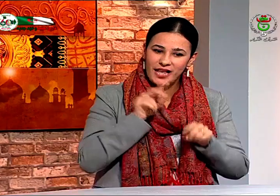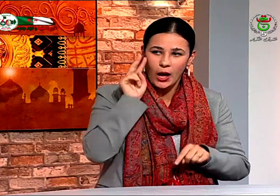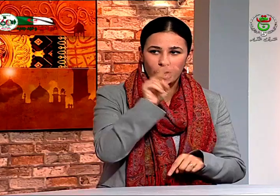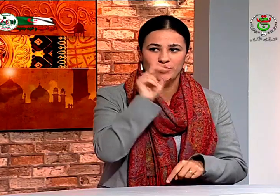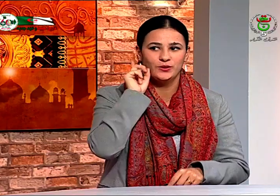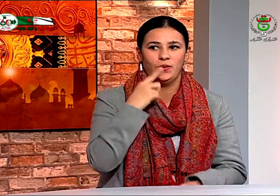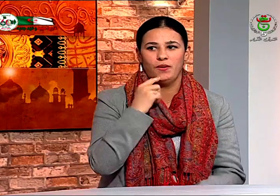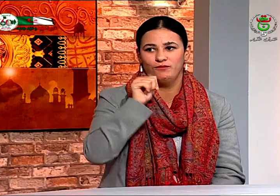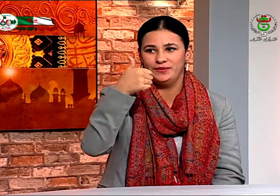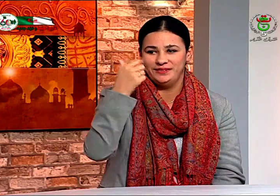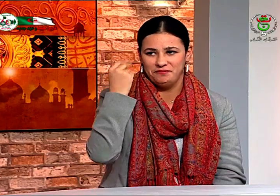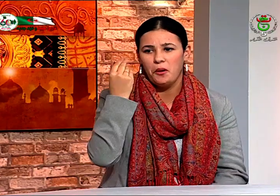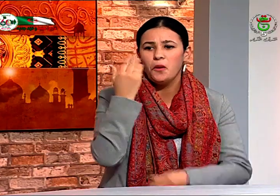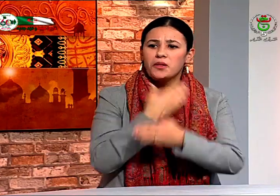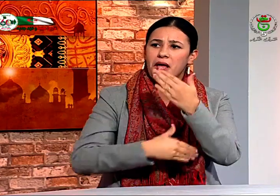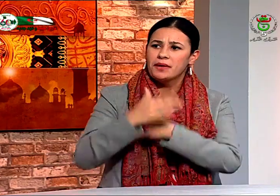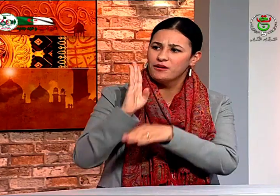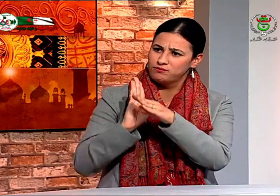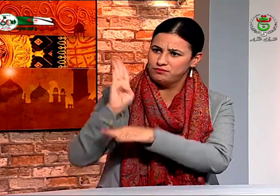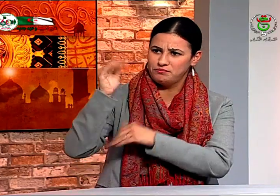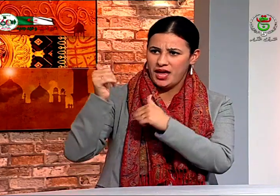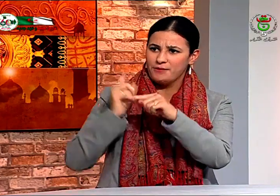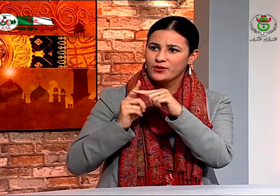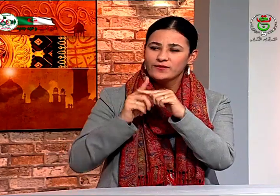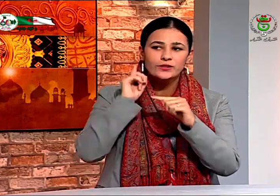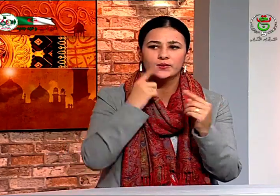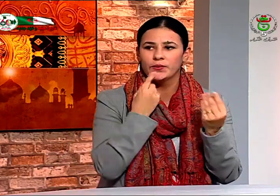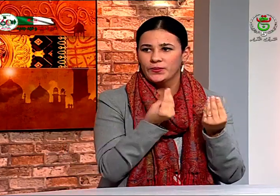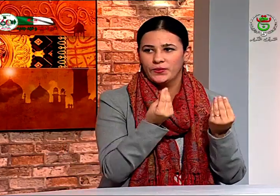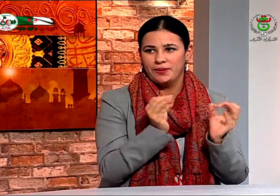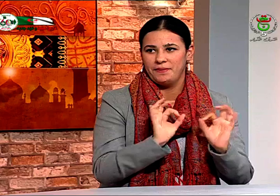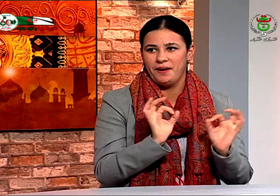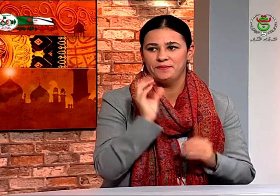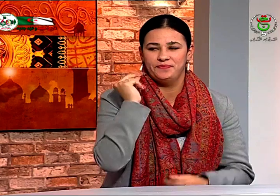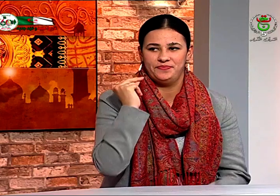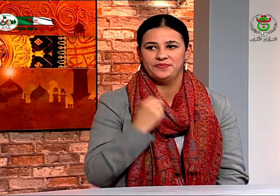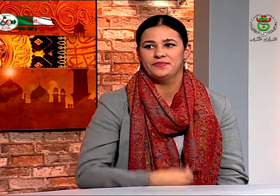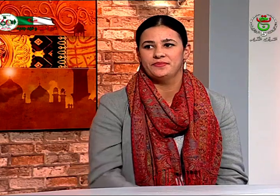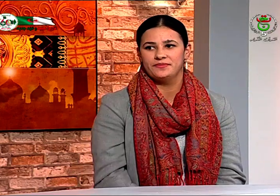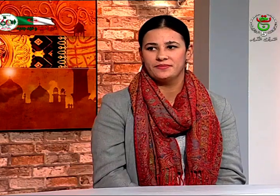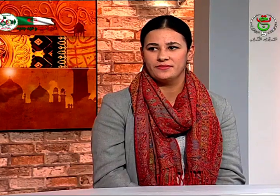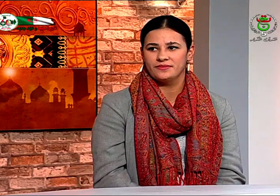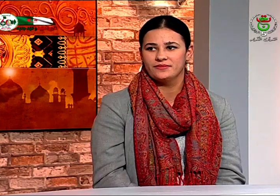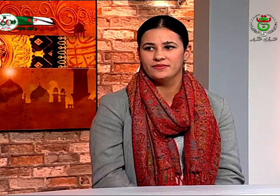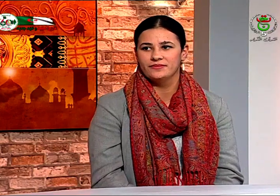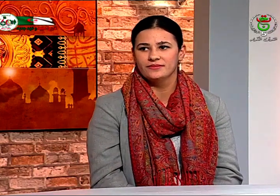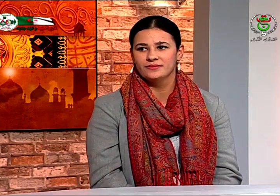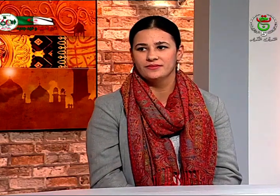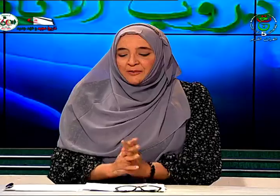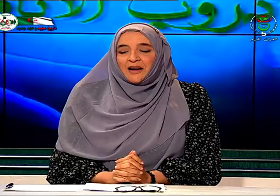كلهم أشخاص سيئين كم بزاف الأشخاص يساعدون لازم دائما الإيجابية في التعامل والابتعاد